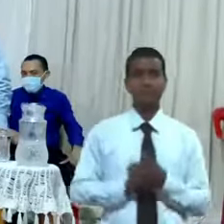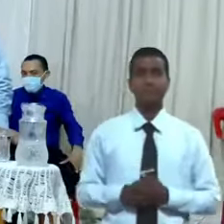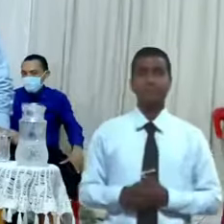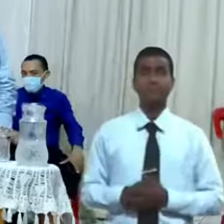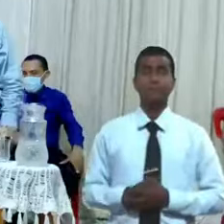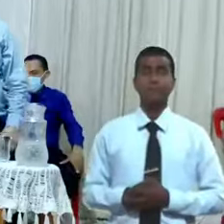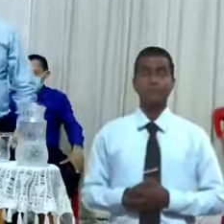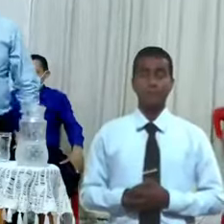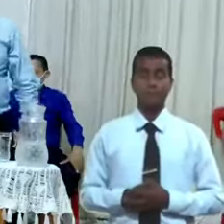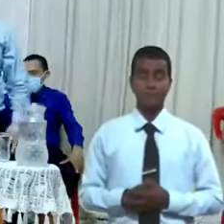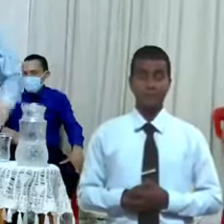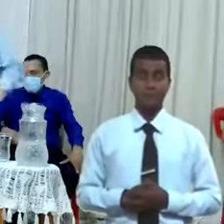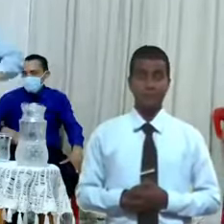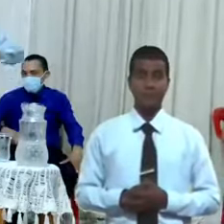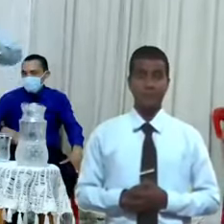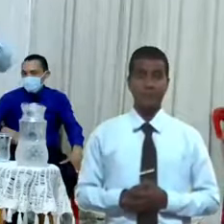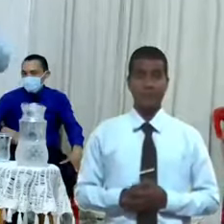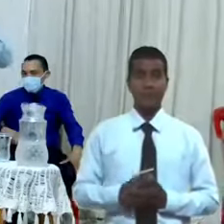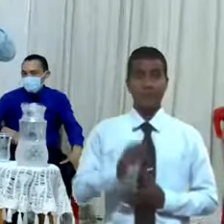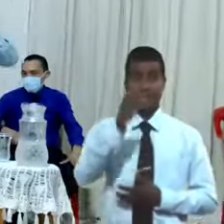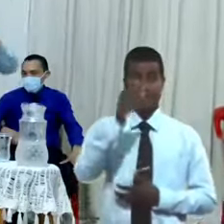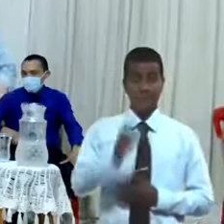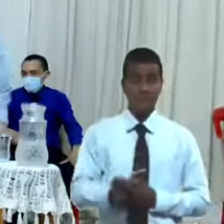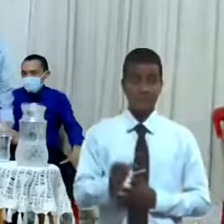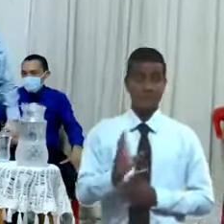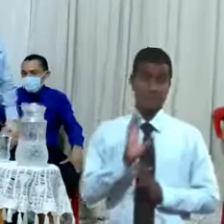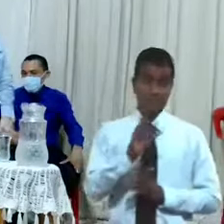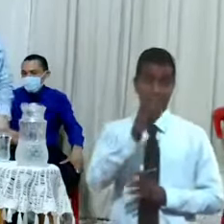El ser humano tiende a ser ingreído